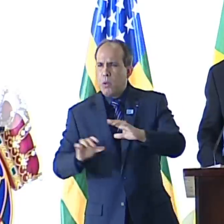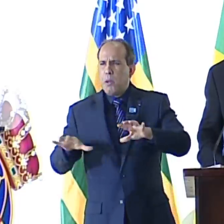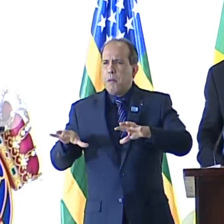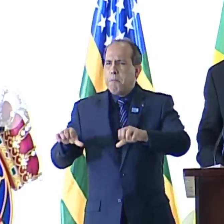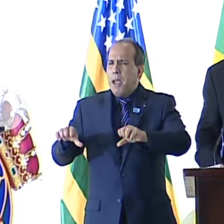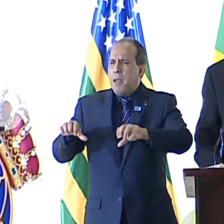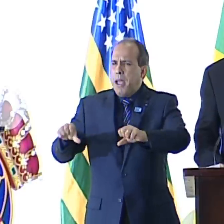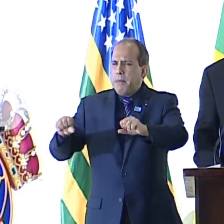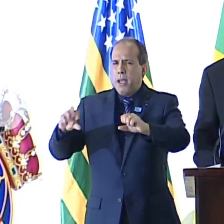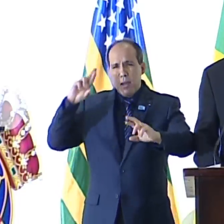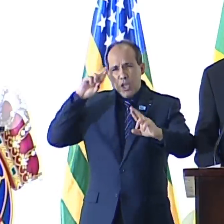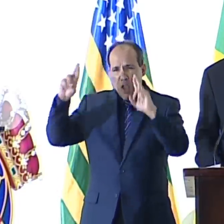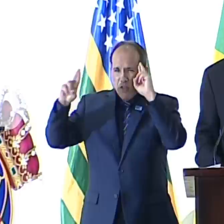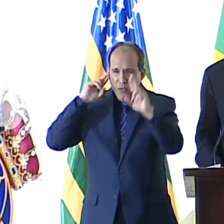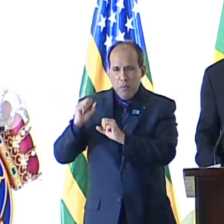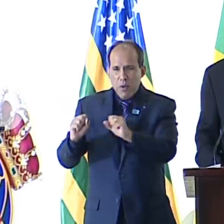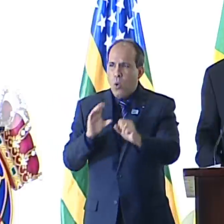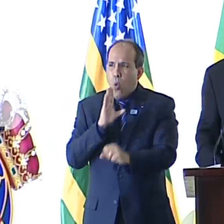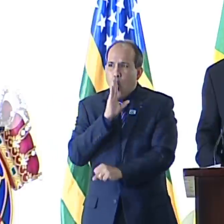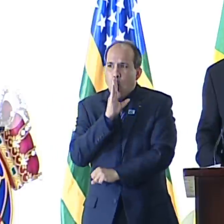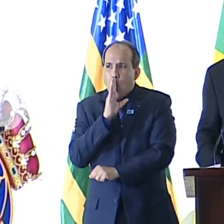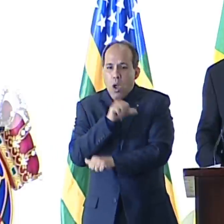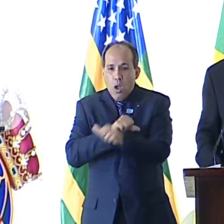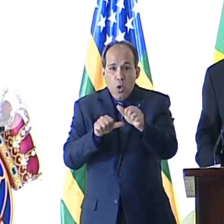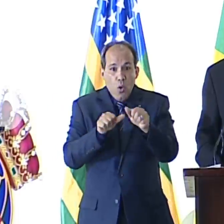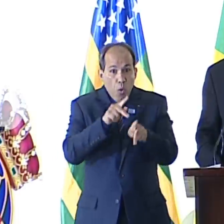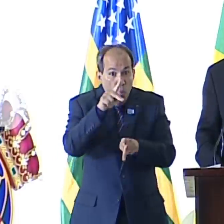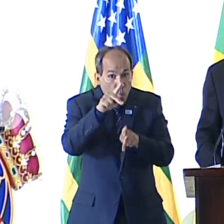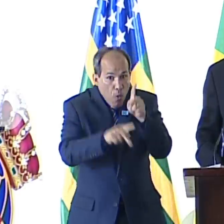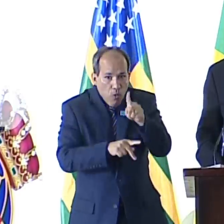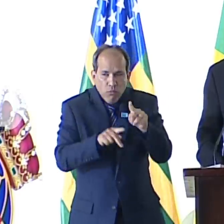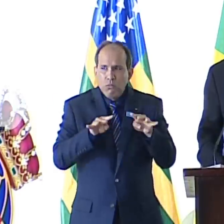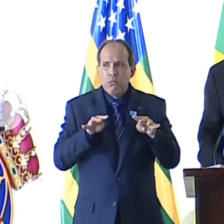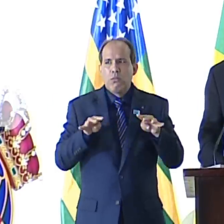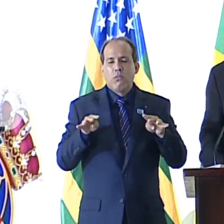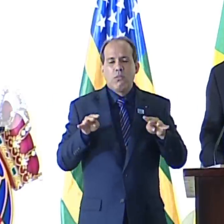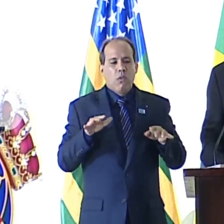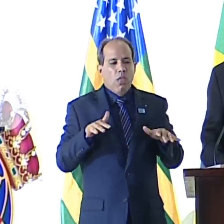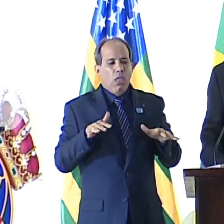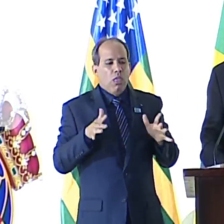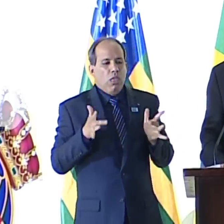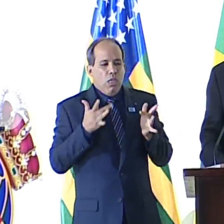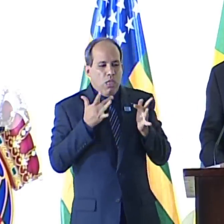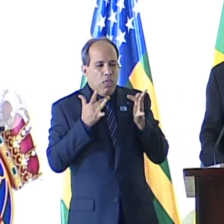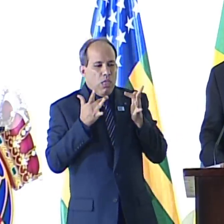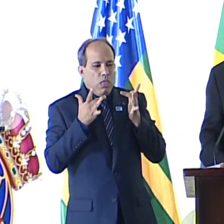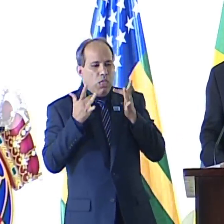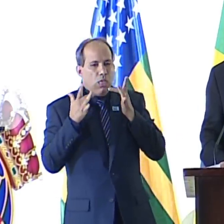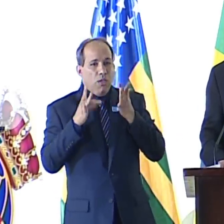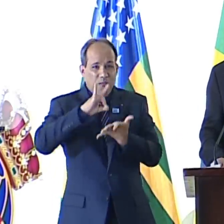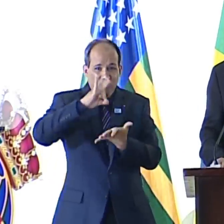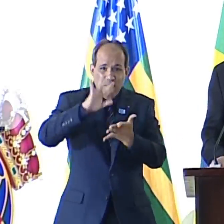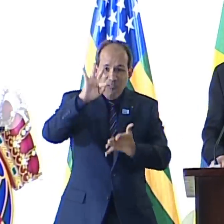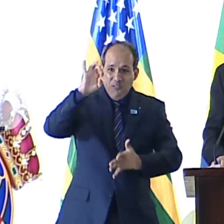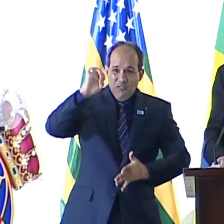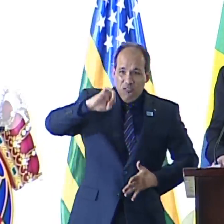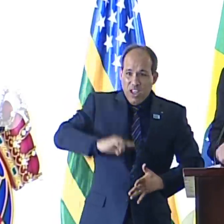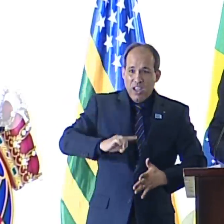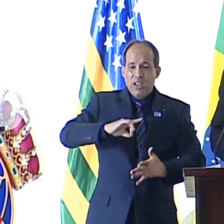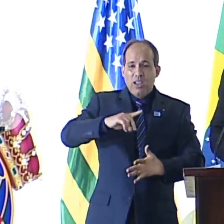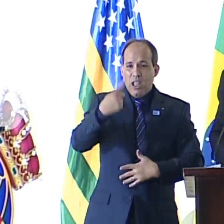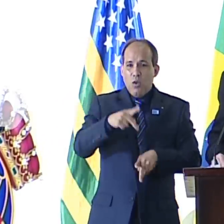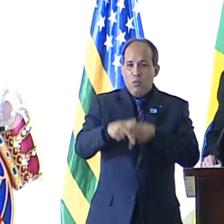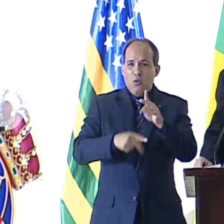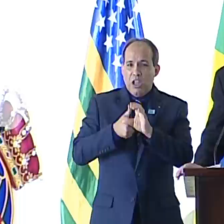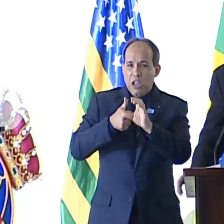confortavelmente. Mas, diante do povo, elas tremem. Somente a fé verdadeira deste povo cristão e conservador proporciona